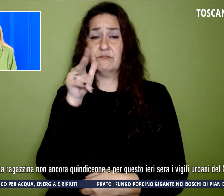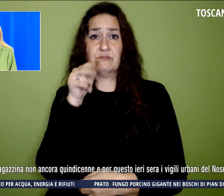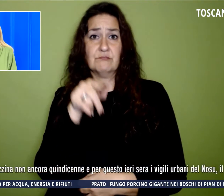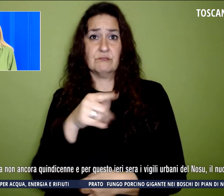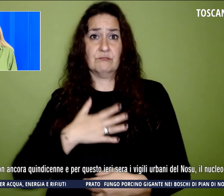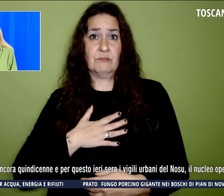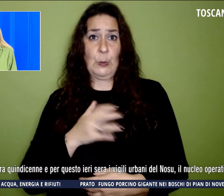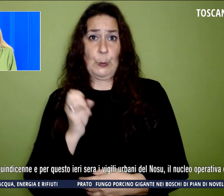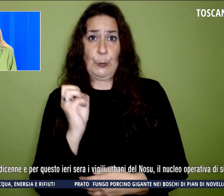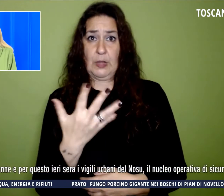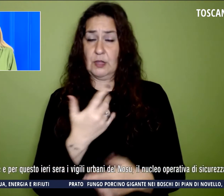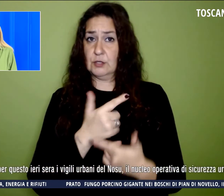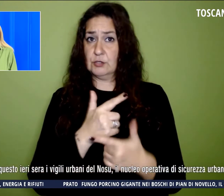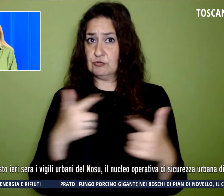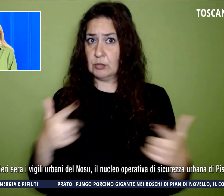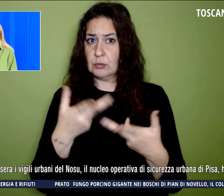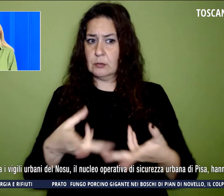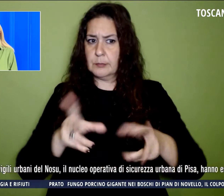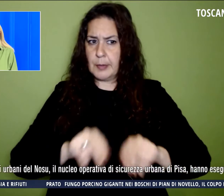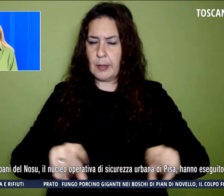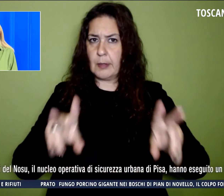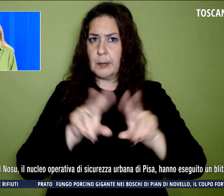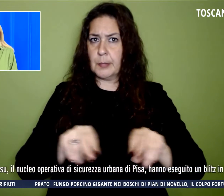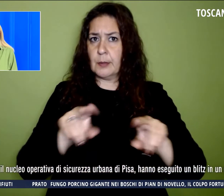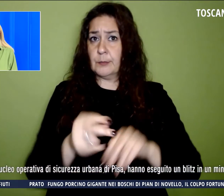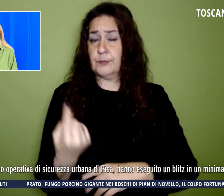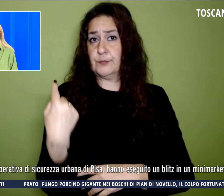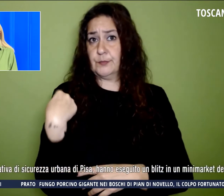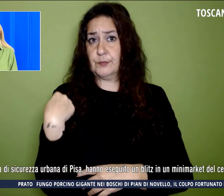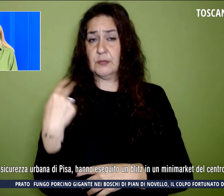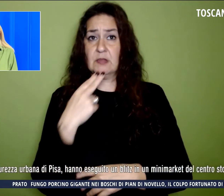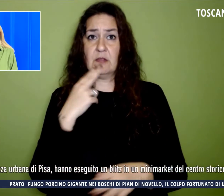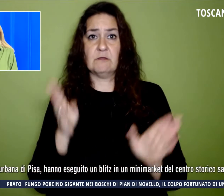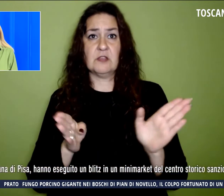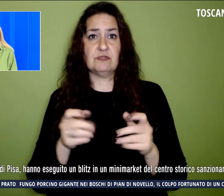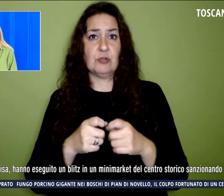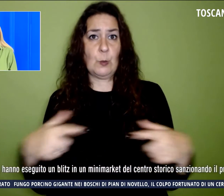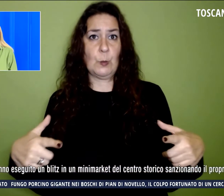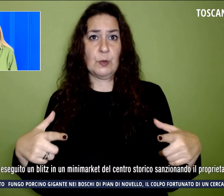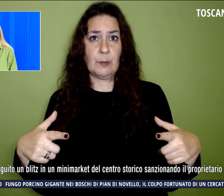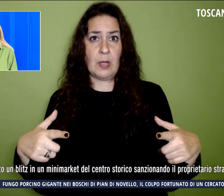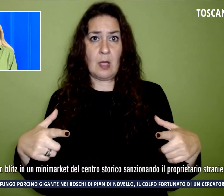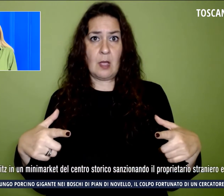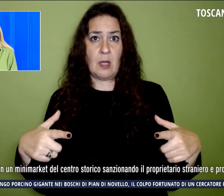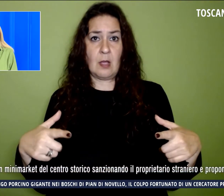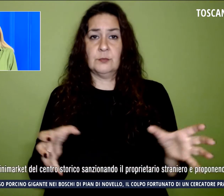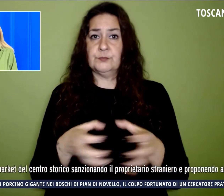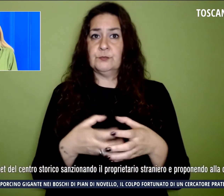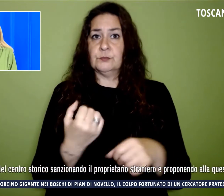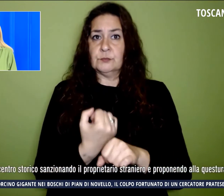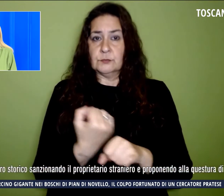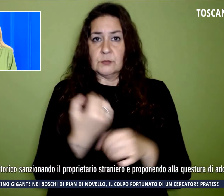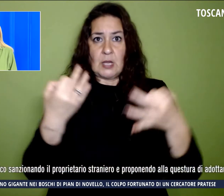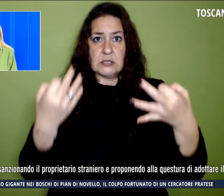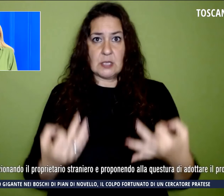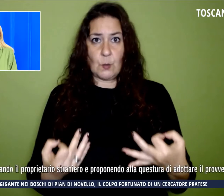E per questo ieri sera i vigili urbani del nucleo operativo di sicurezza urbana